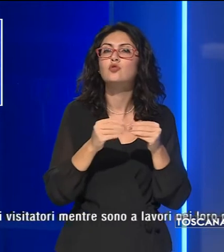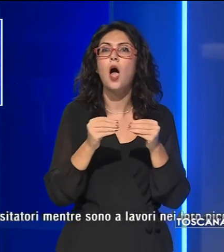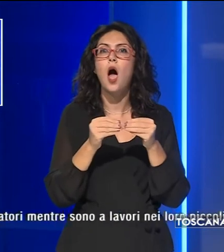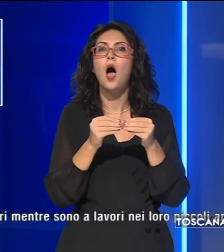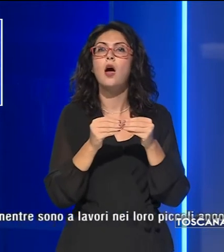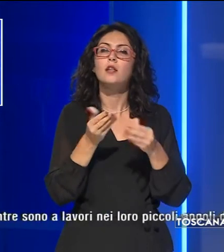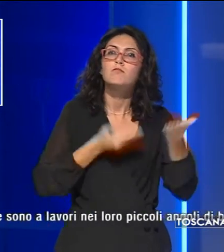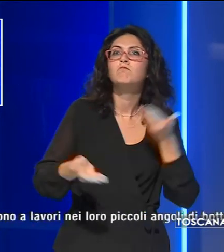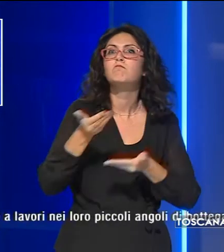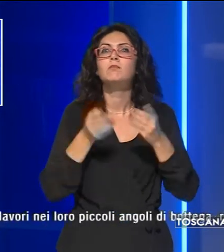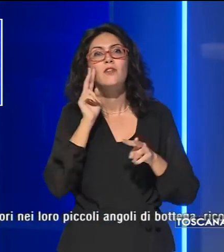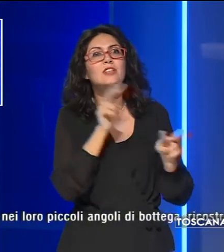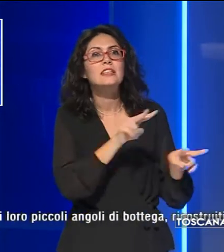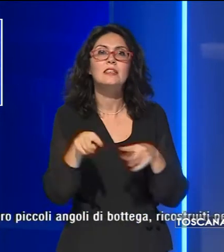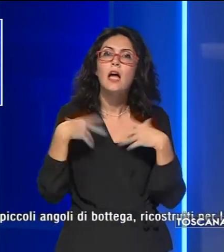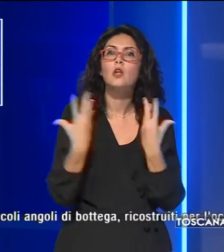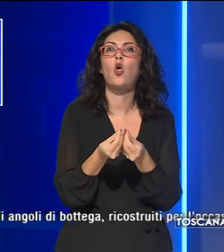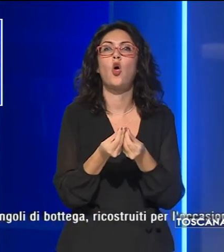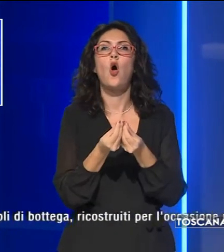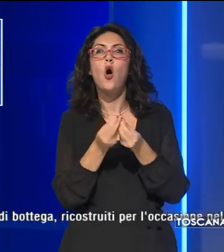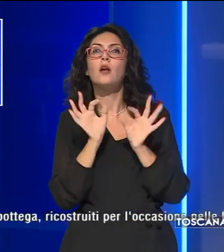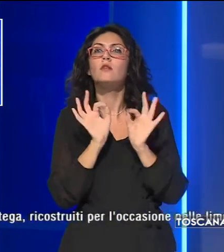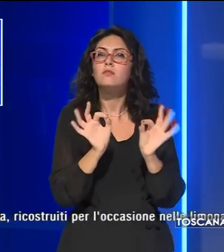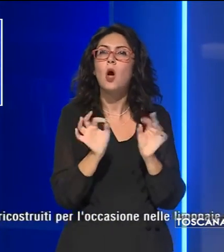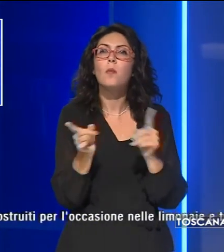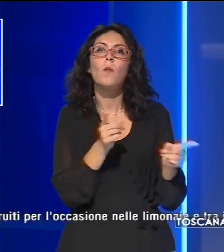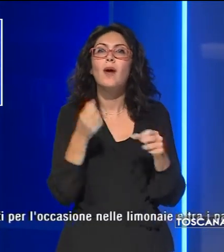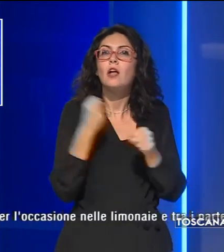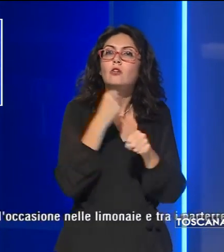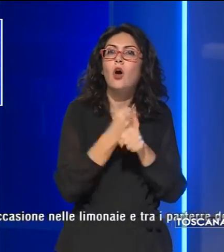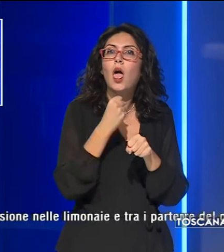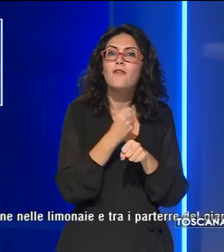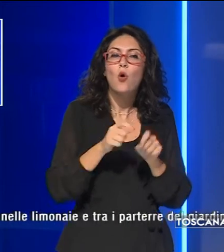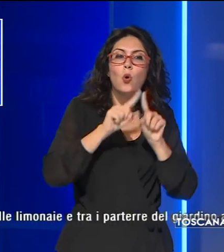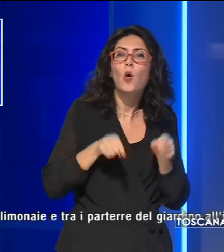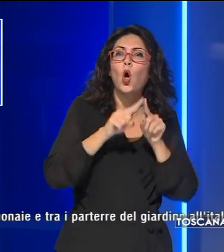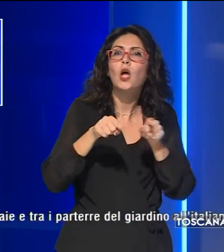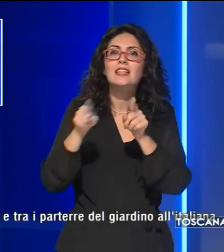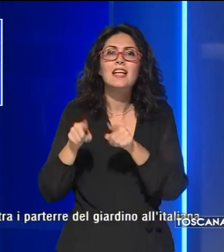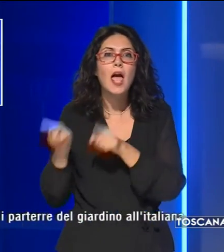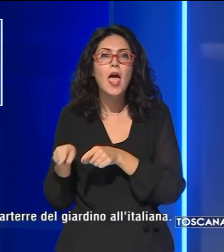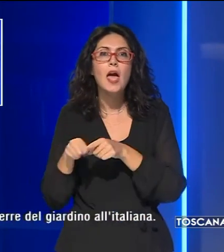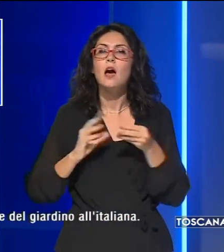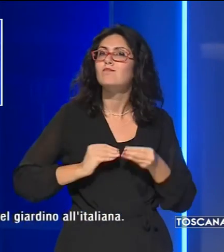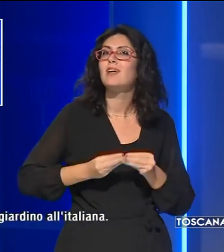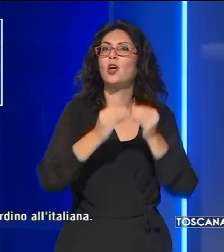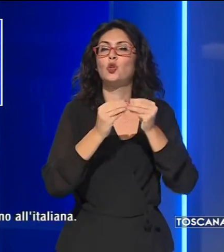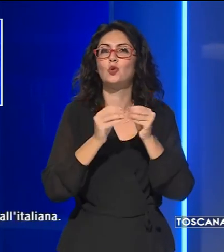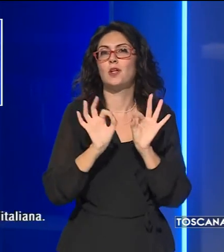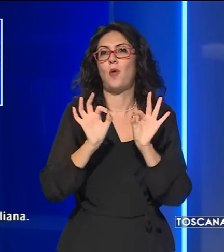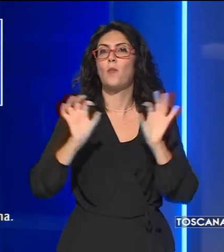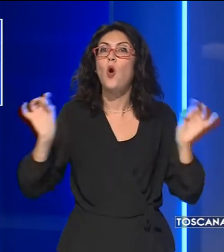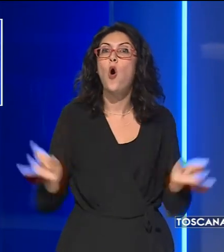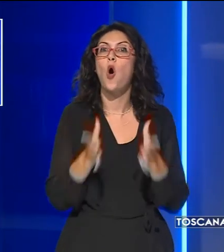visitatori mentre sono a lavoro nei loro piccoli angoli di bottega ricostruiti per l'occasione